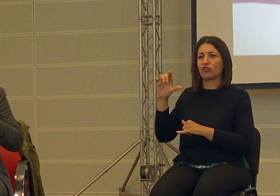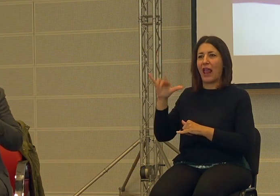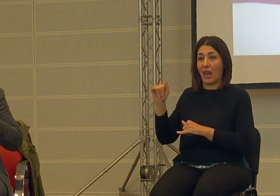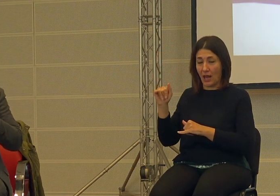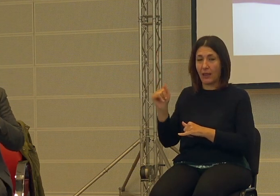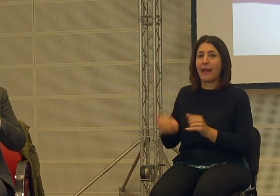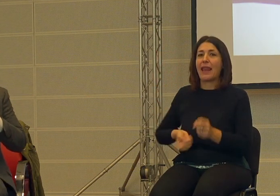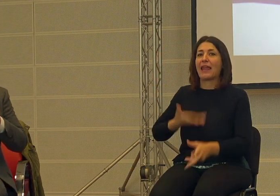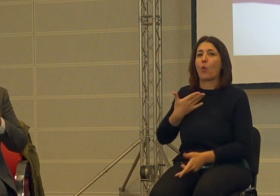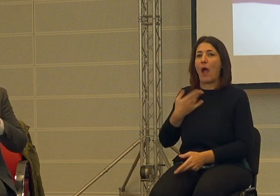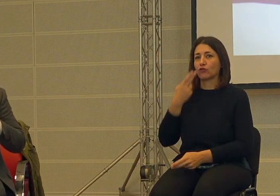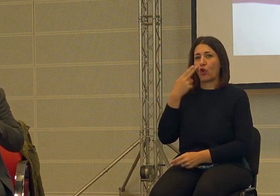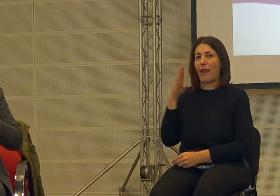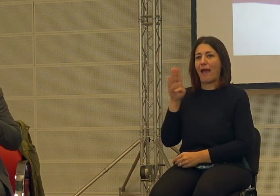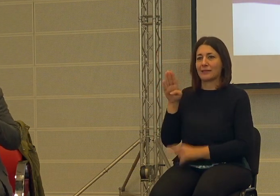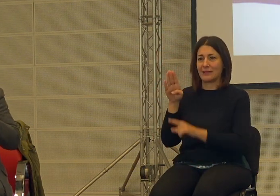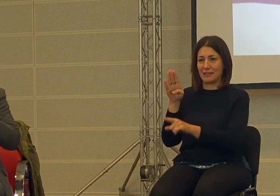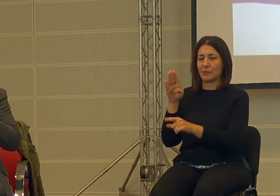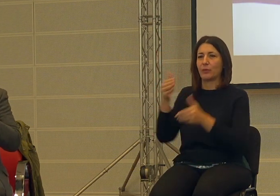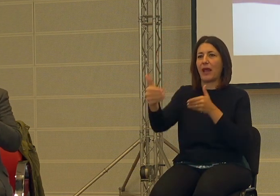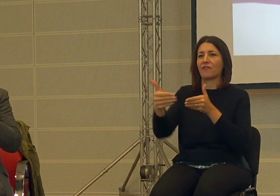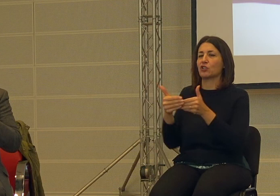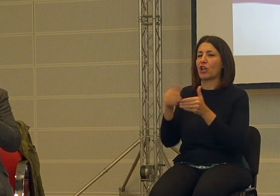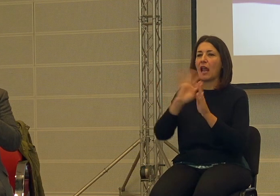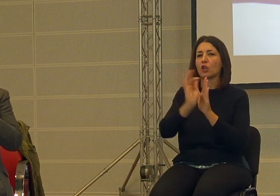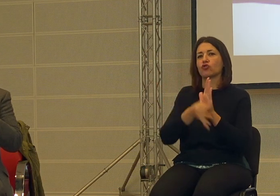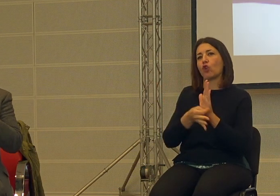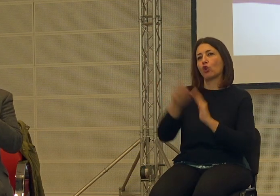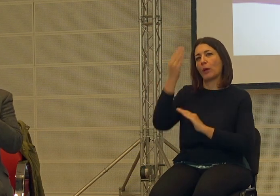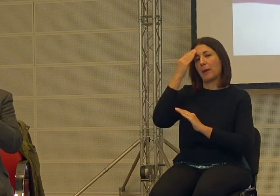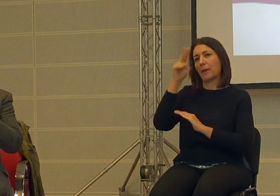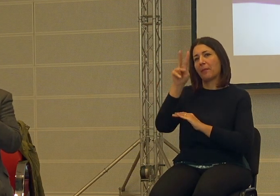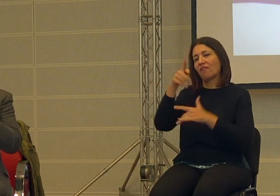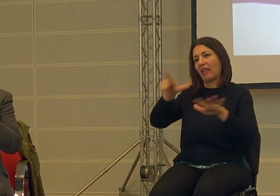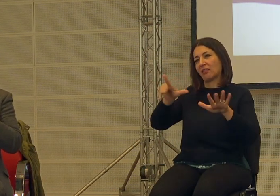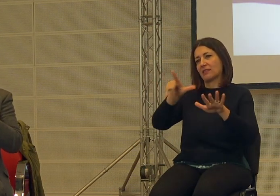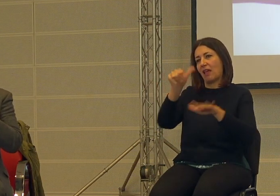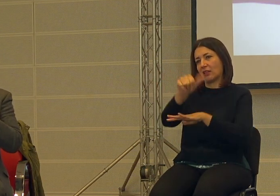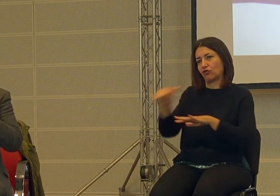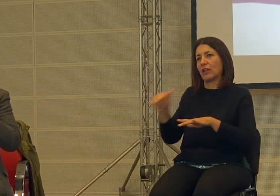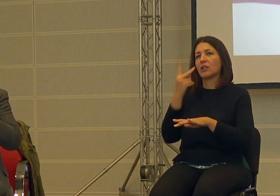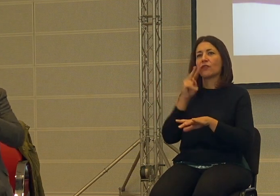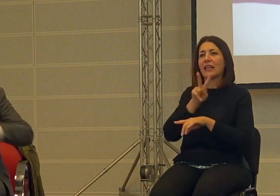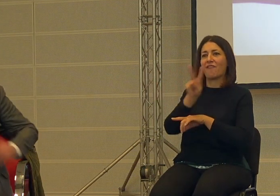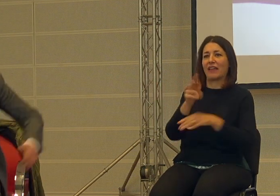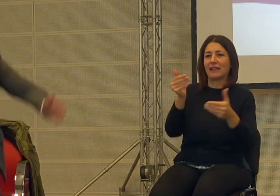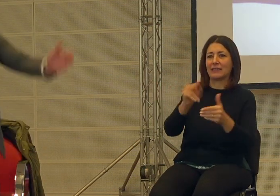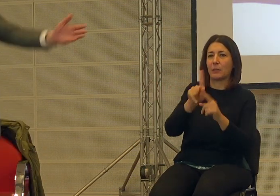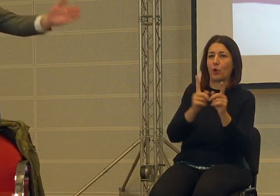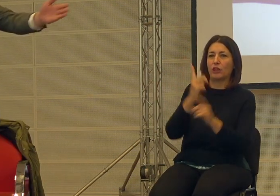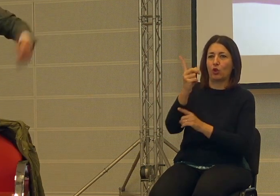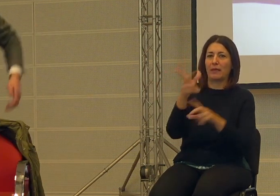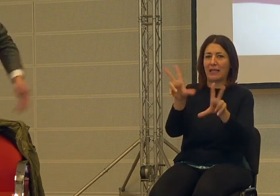nazismo per avvicinarci poi al giorno della memoria il 27 di gennaio ci vediamo venerdì sera e di nuovo domenica